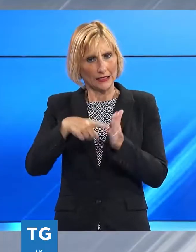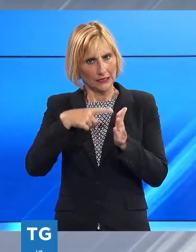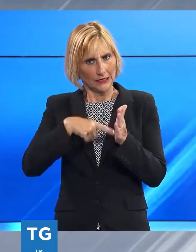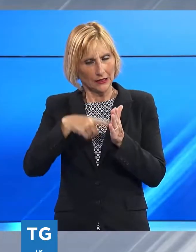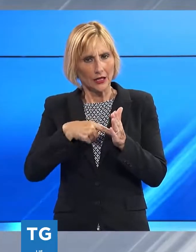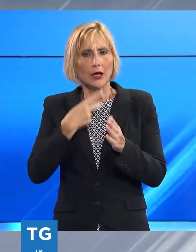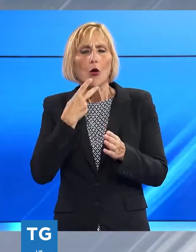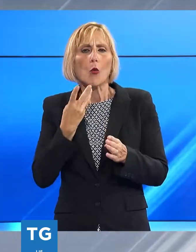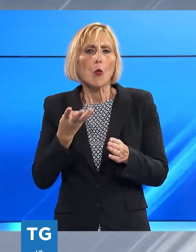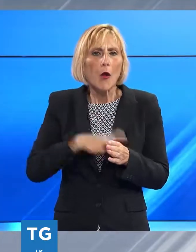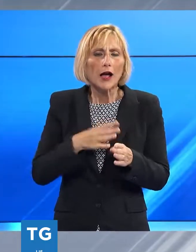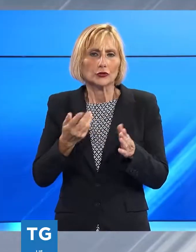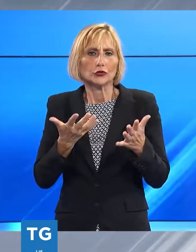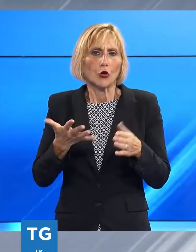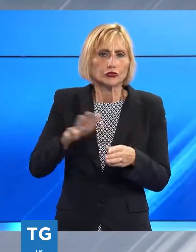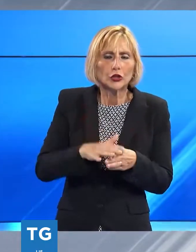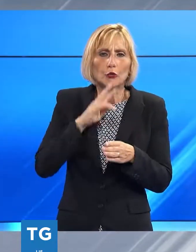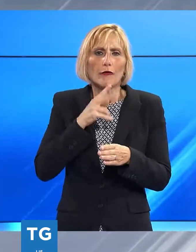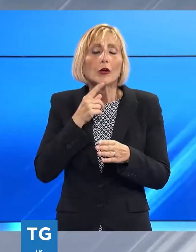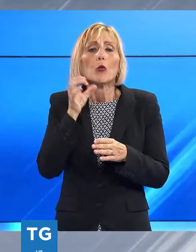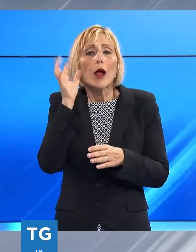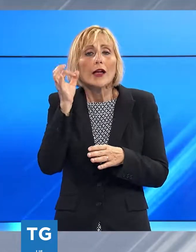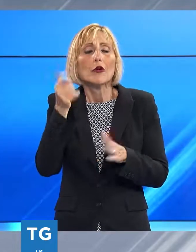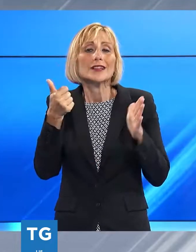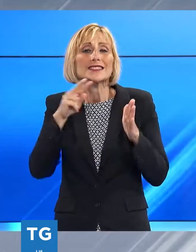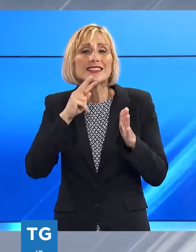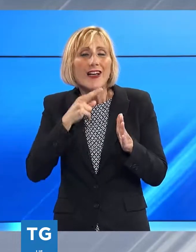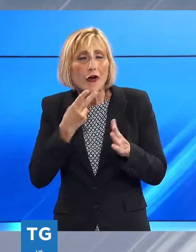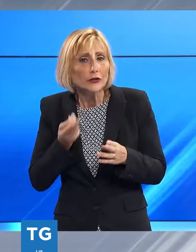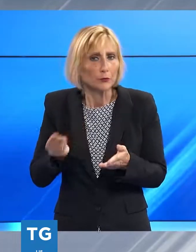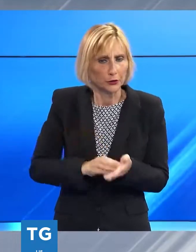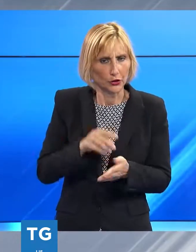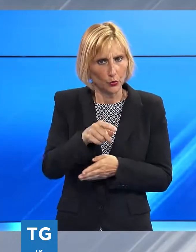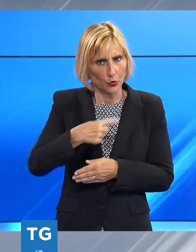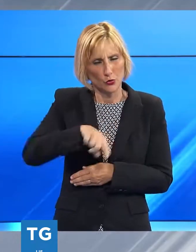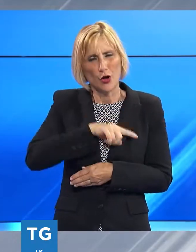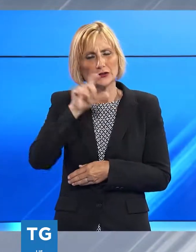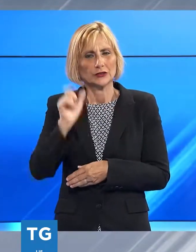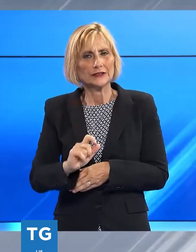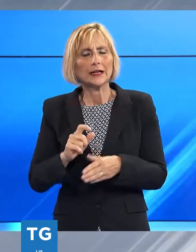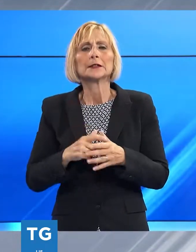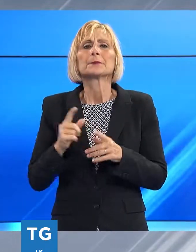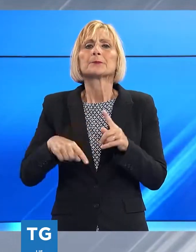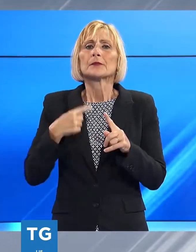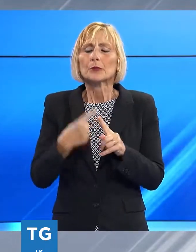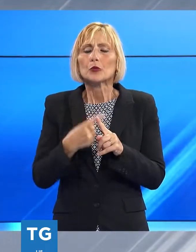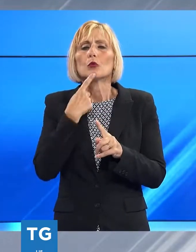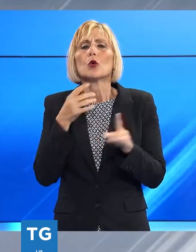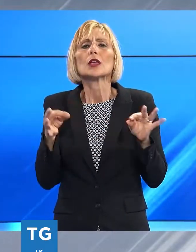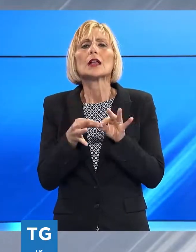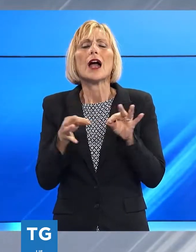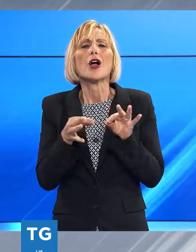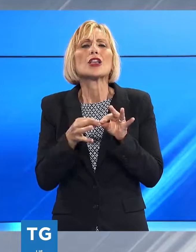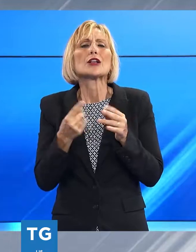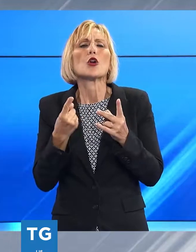volte 6 volte quello nostro. Altro fattore importante è la presenza ancora di incompatibilità che